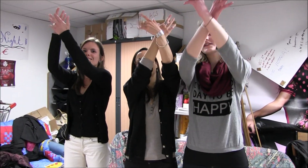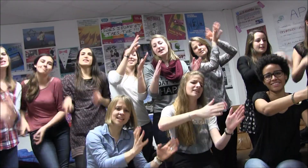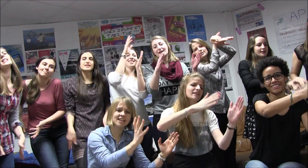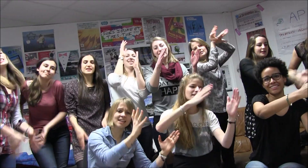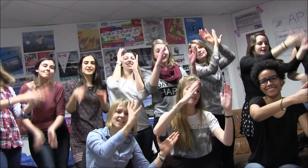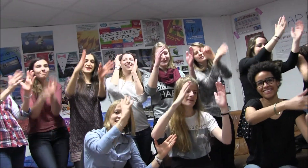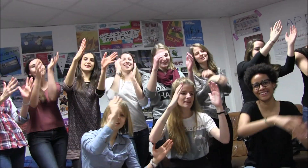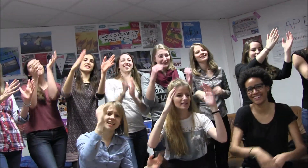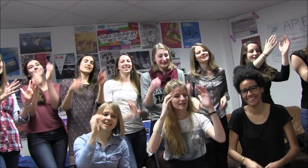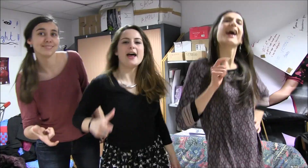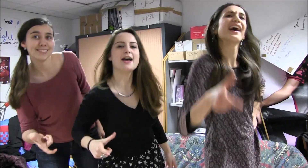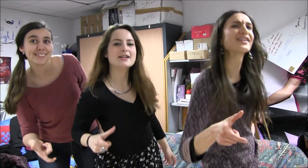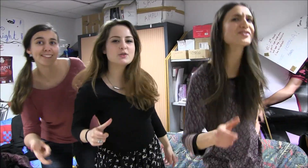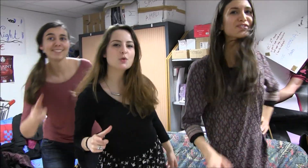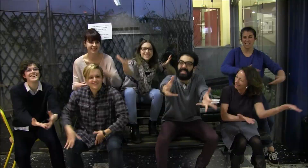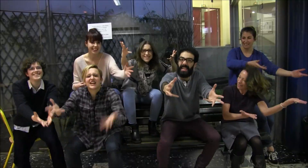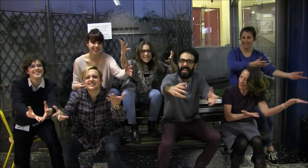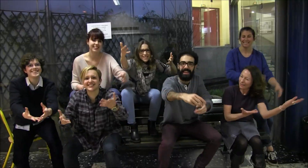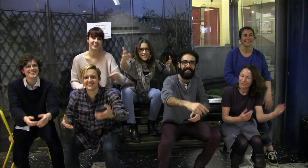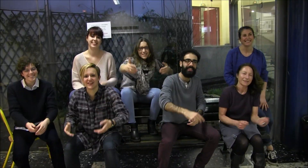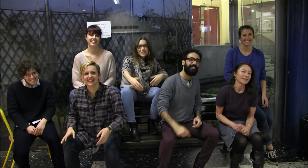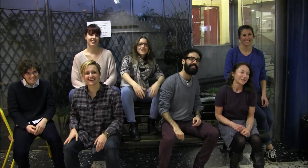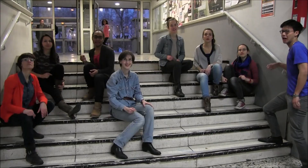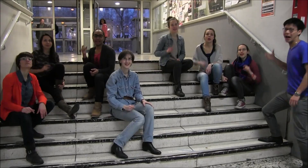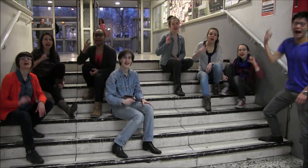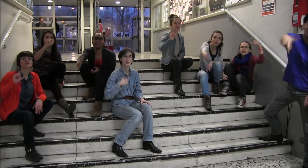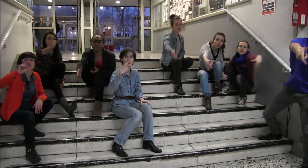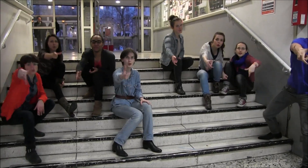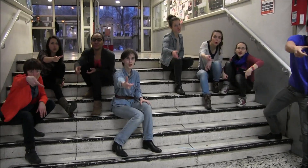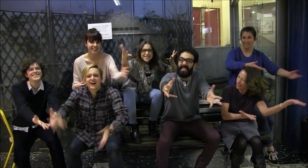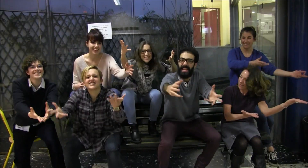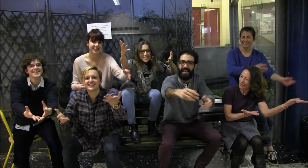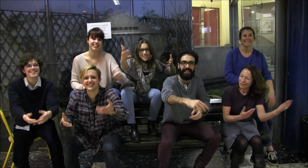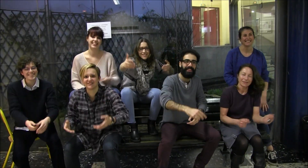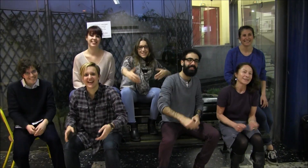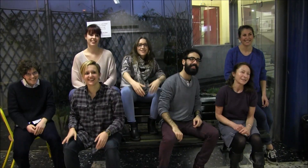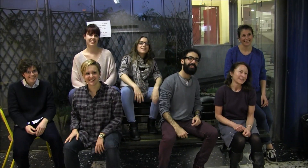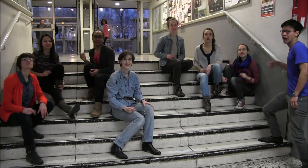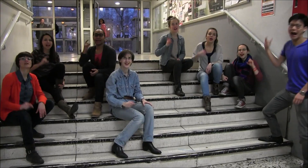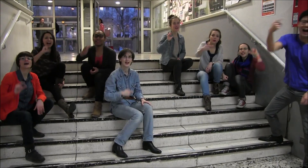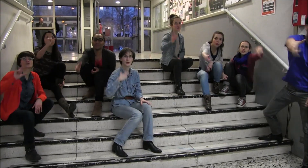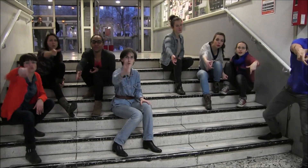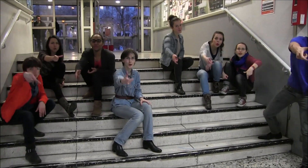Vas-y, vas-y